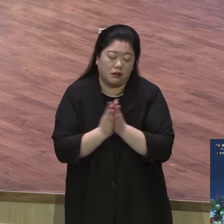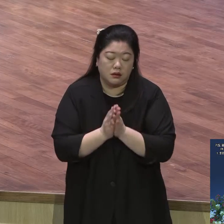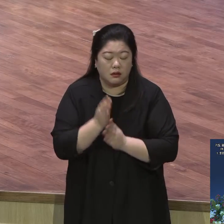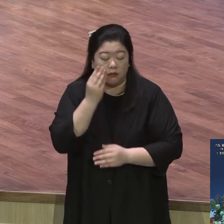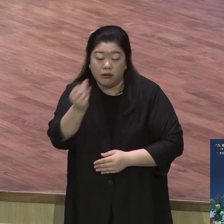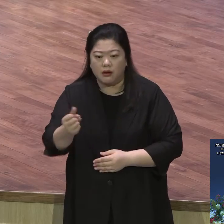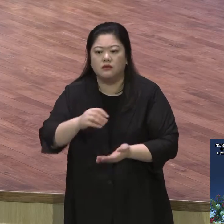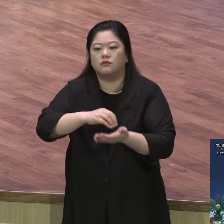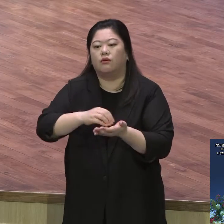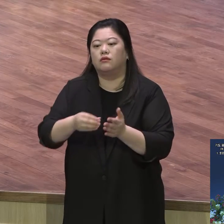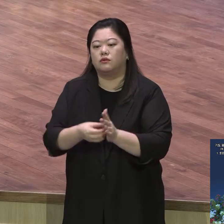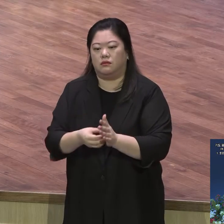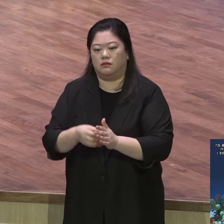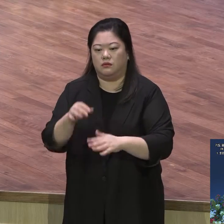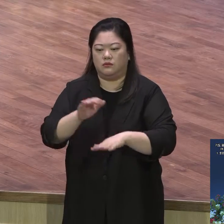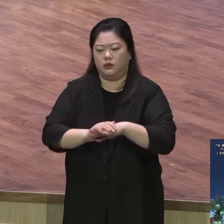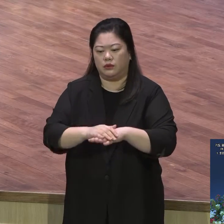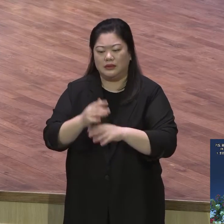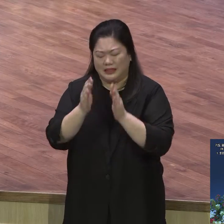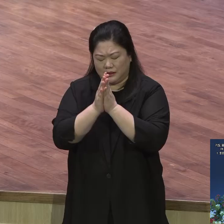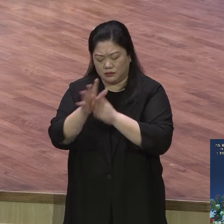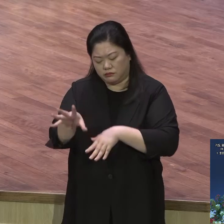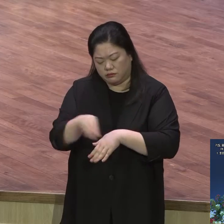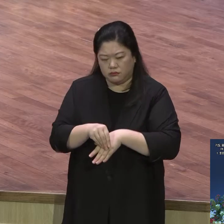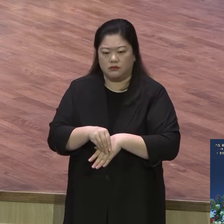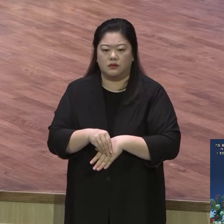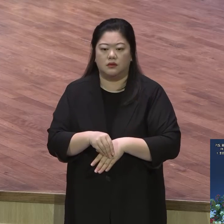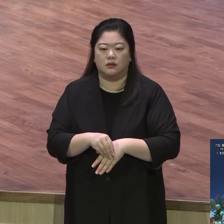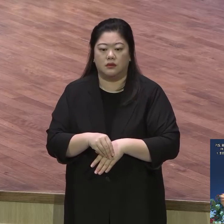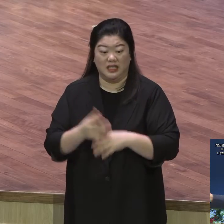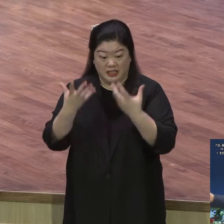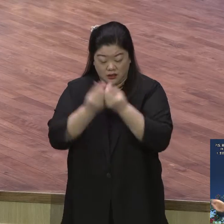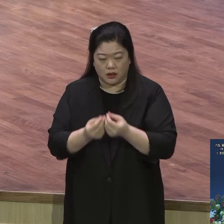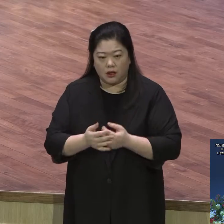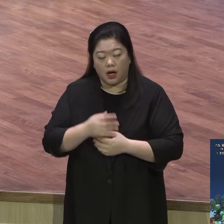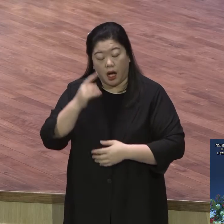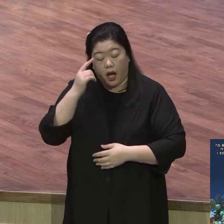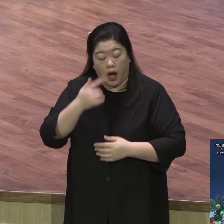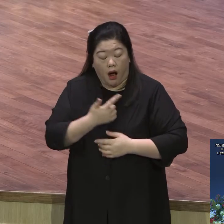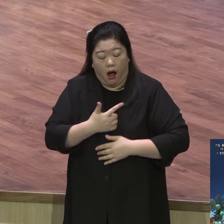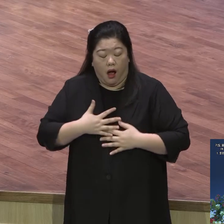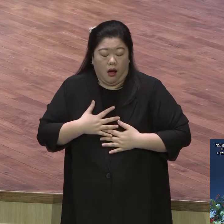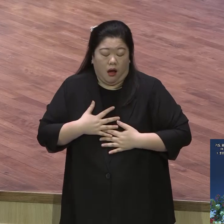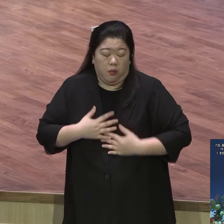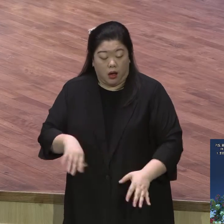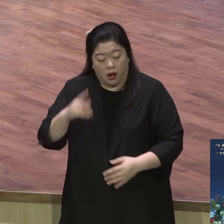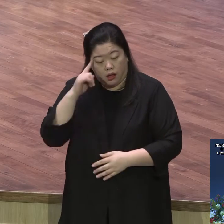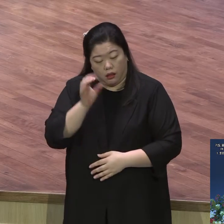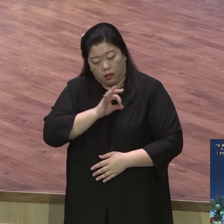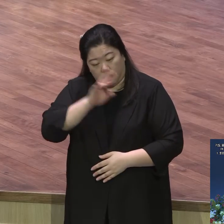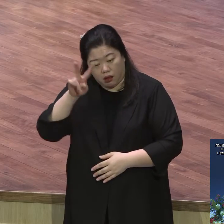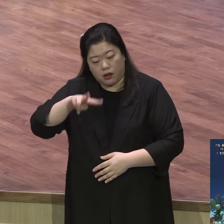그럼 기도를 그냥 정신이 없는데 기도는 쫙 나와 그 기도가 있어야 돼요. 뭔 말인지 알겠어요.